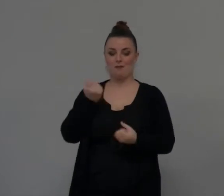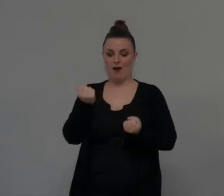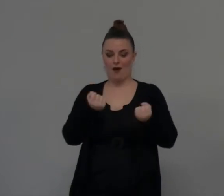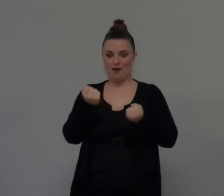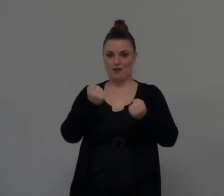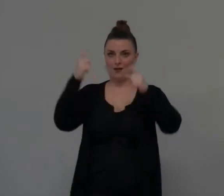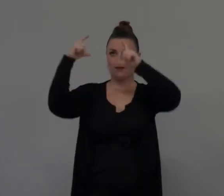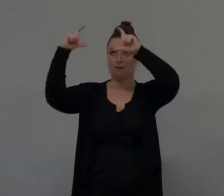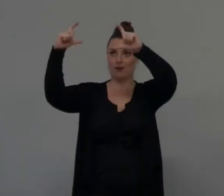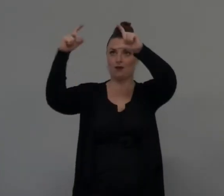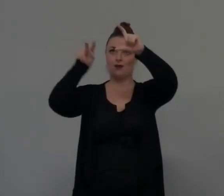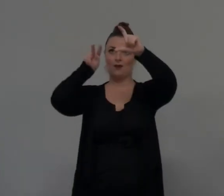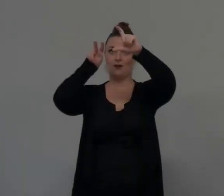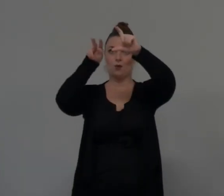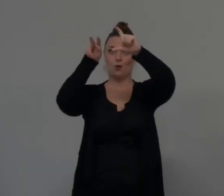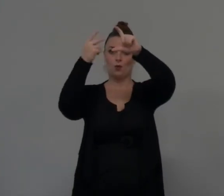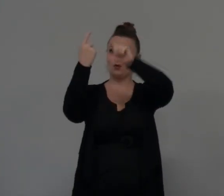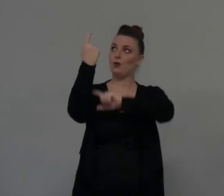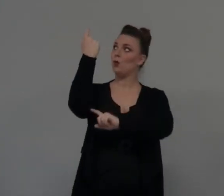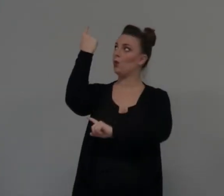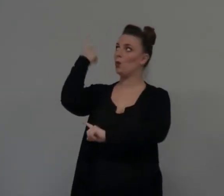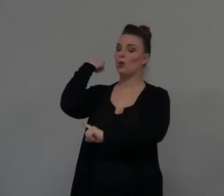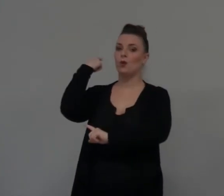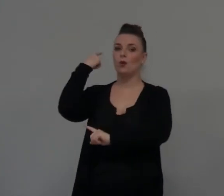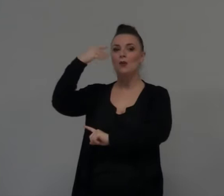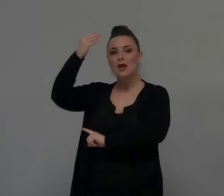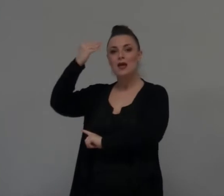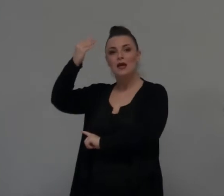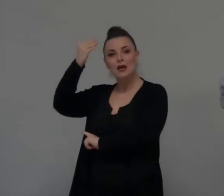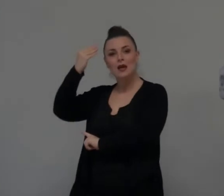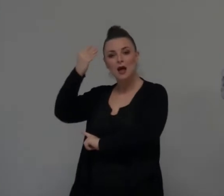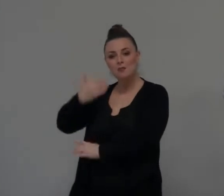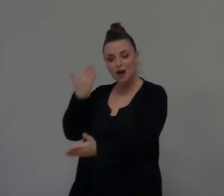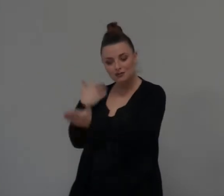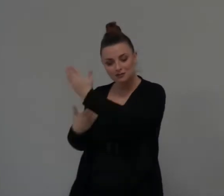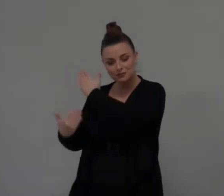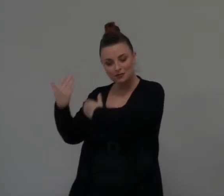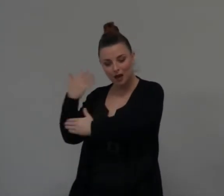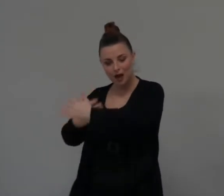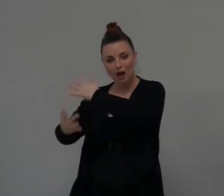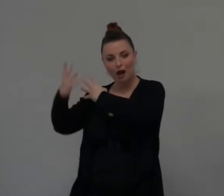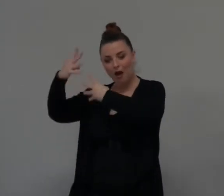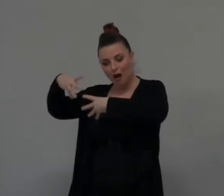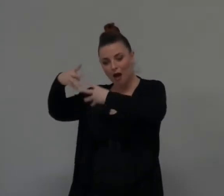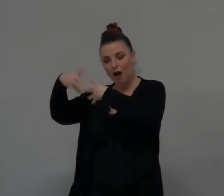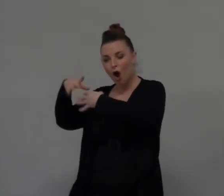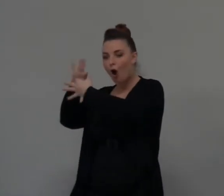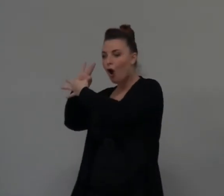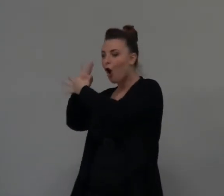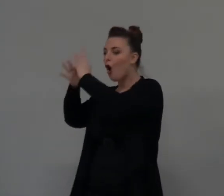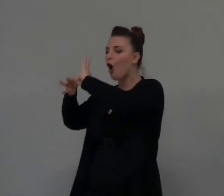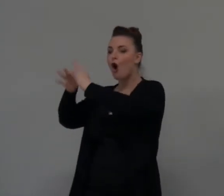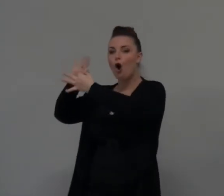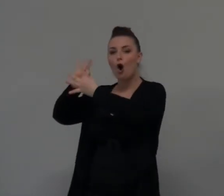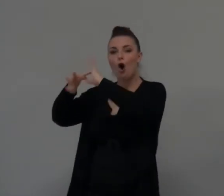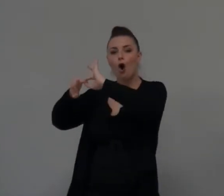Quando guardando indietro tutti quanti i punti cominciano a formare C'è una forma